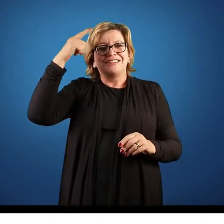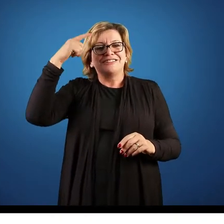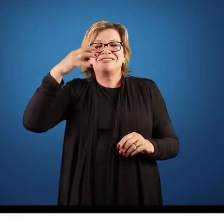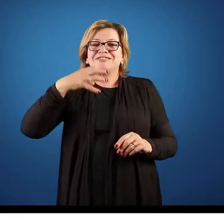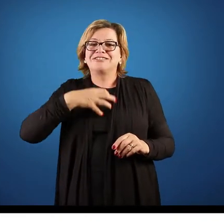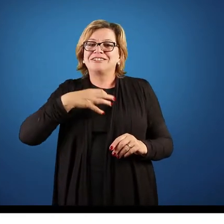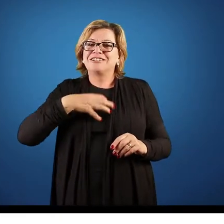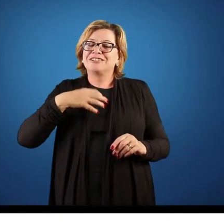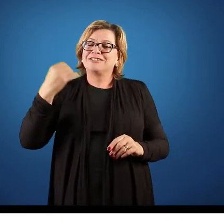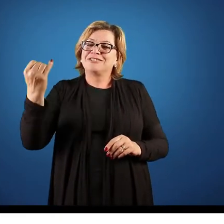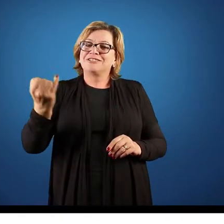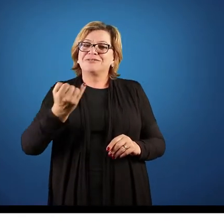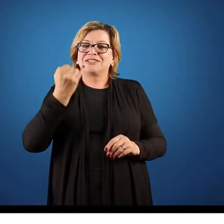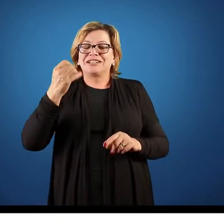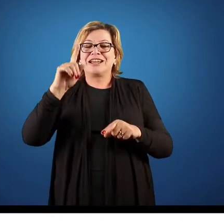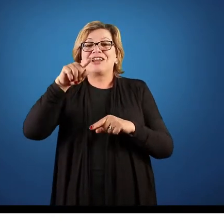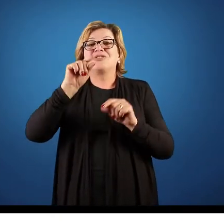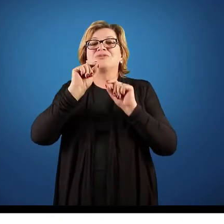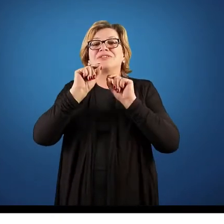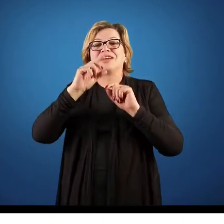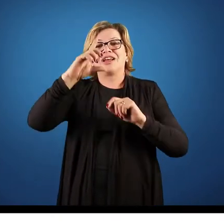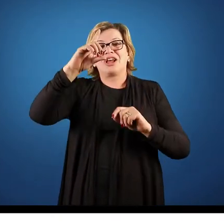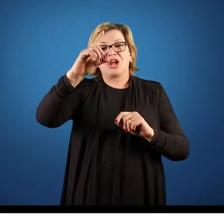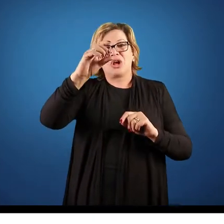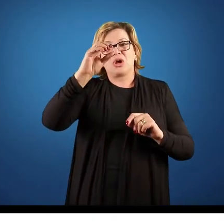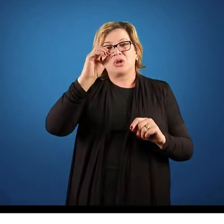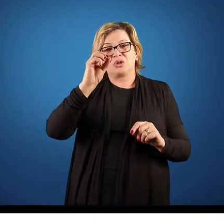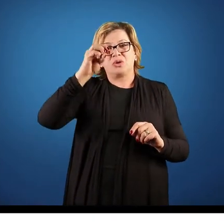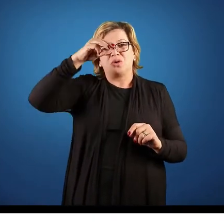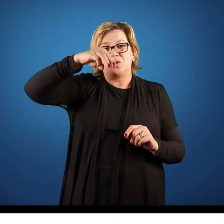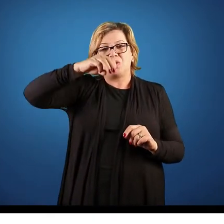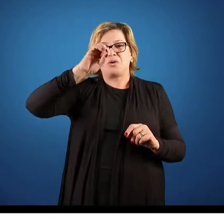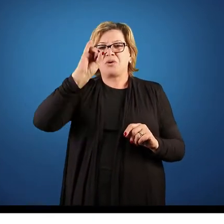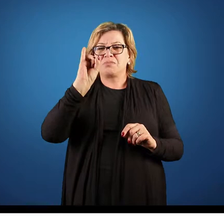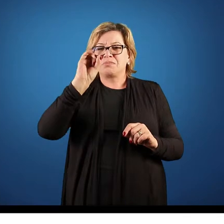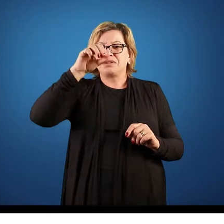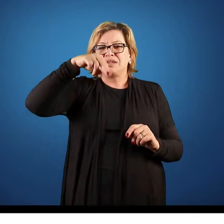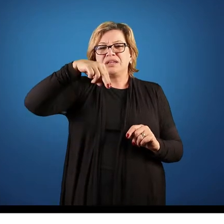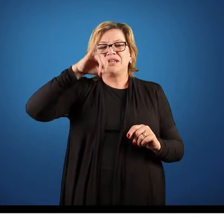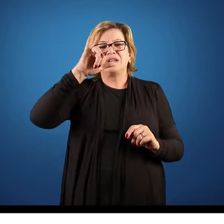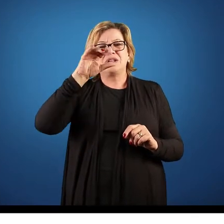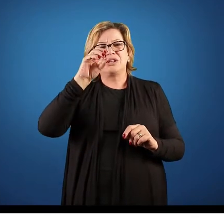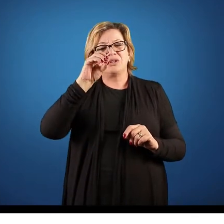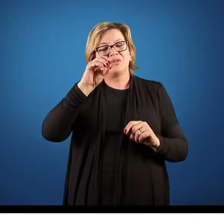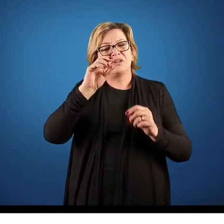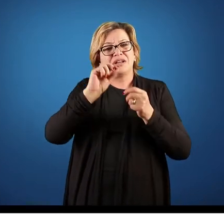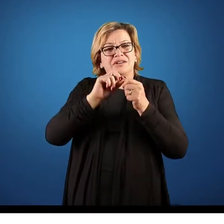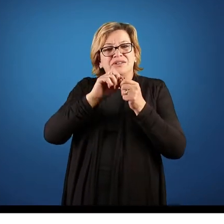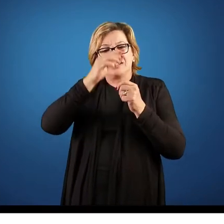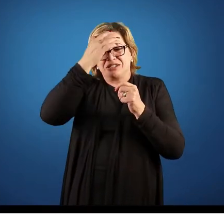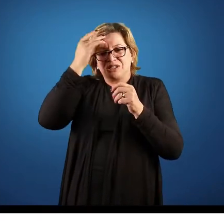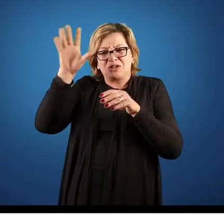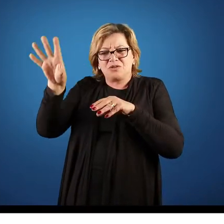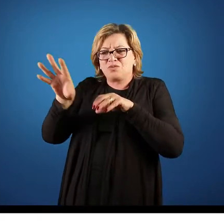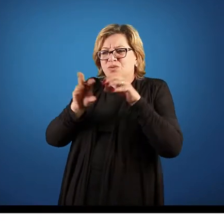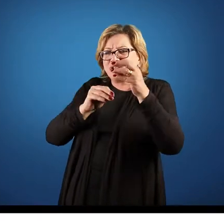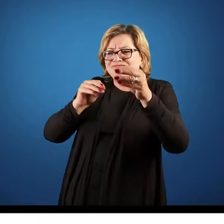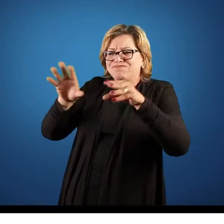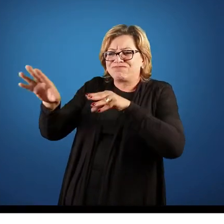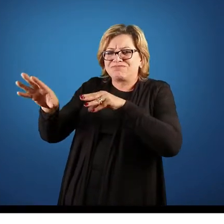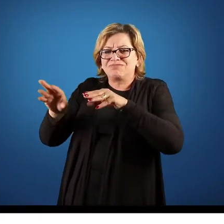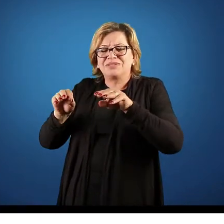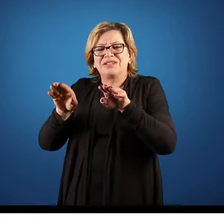traços que é muito importante, né, é o domínio, né, aquela pessoa que realmente agrega pessoas, né, o ela faz com que isso possa estar acontecendo.